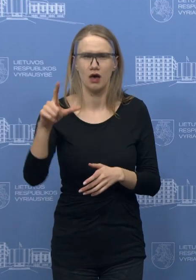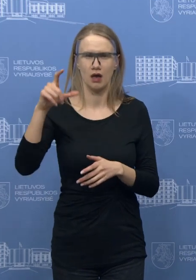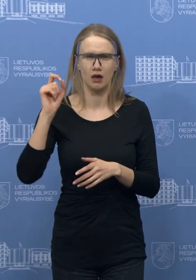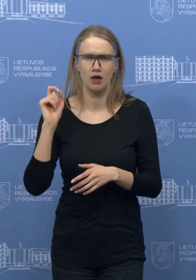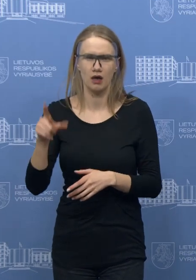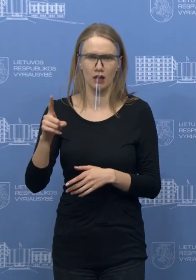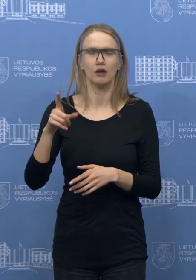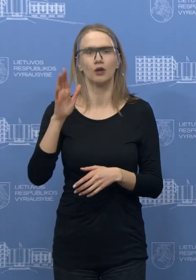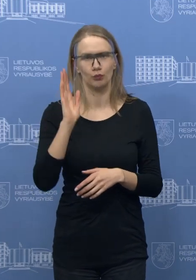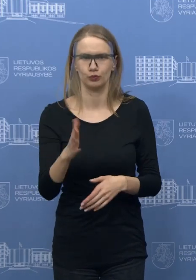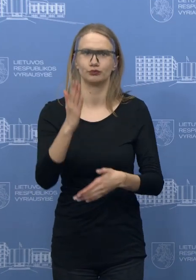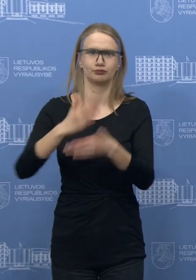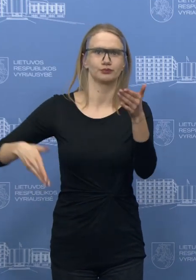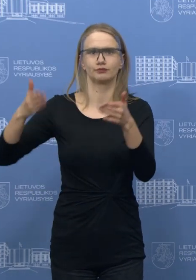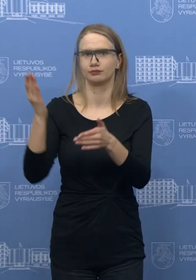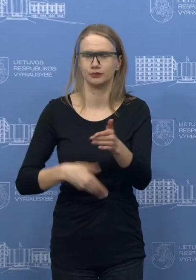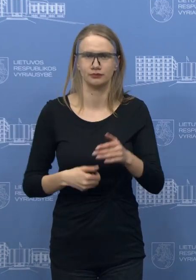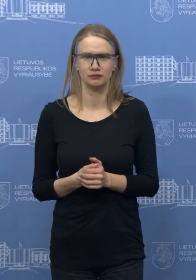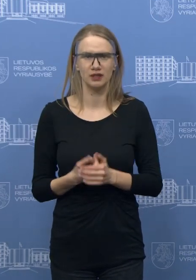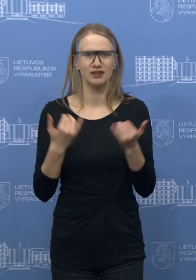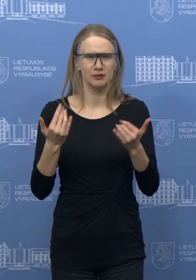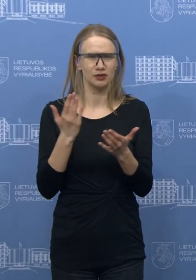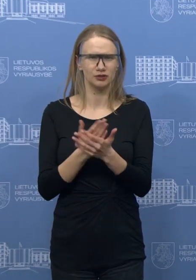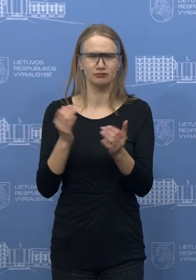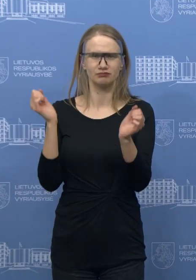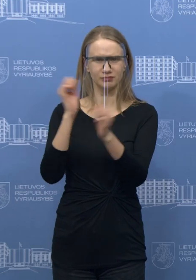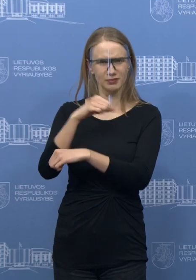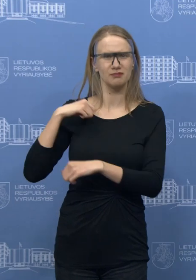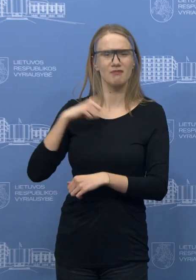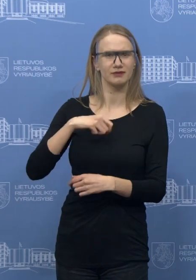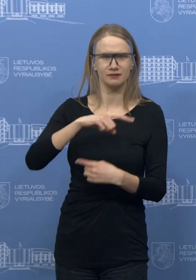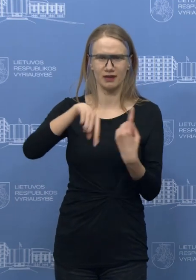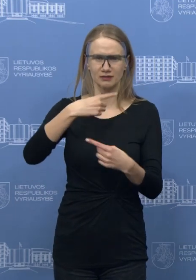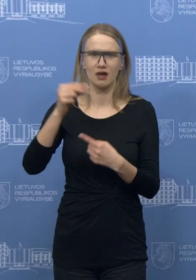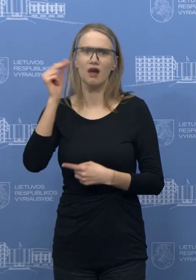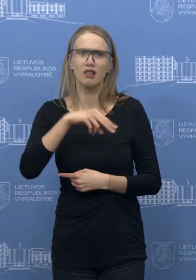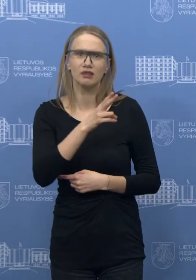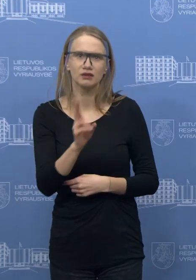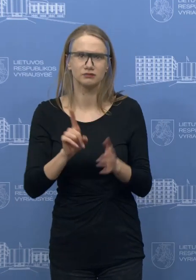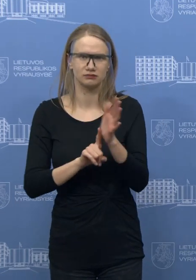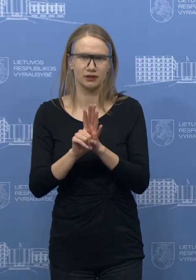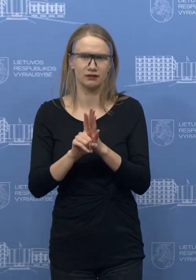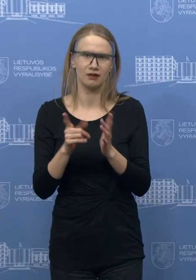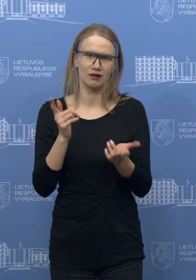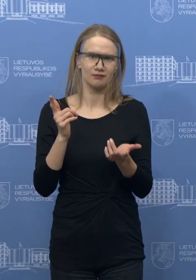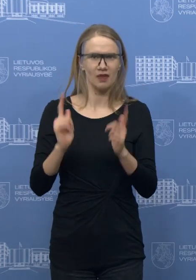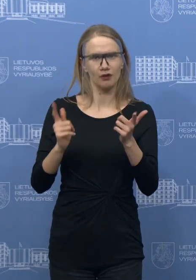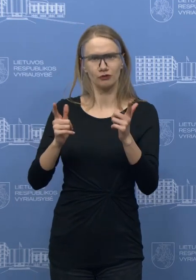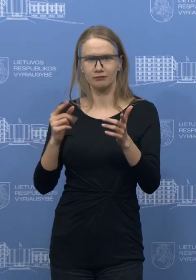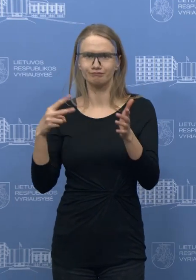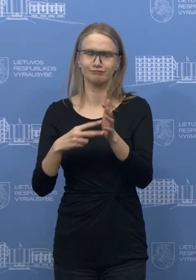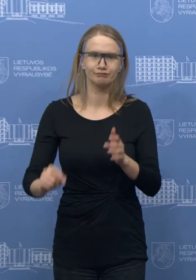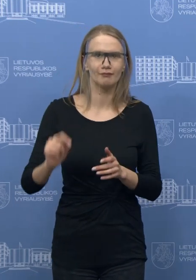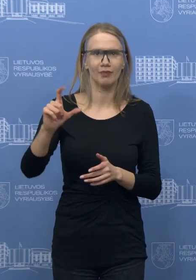mano galvą, na, tų spekuliacinių kainų tokį kilimą, nepagrįsia kilimą ir ypatingai kalbant apie būtiniausias priekes. Aš paminėjau